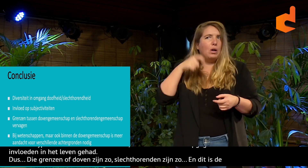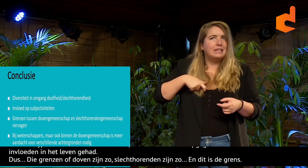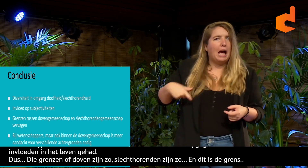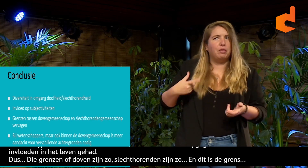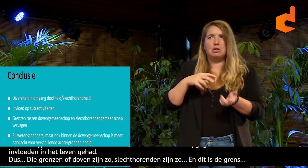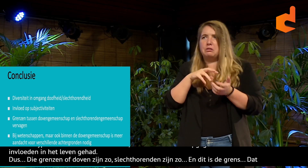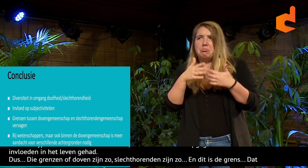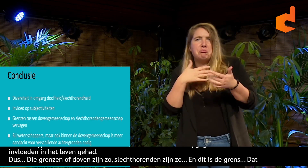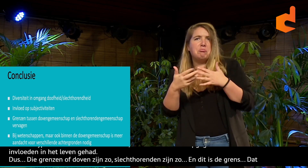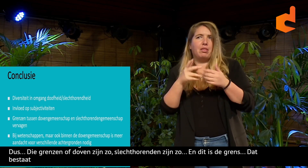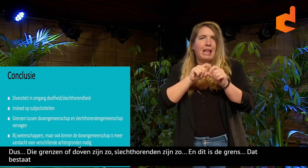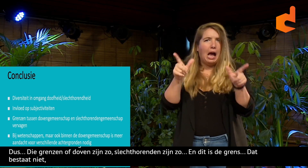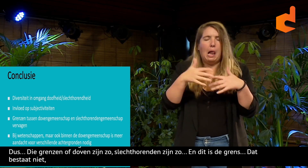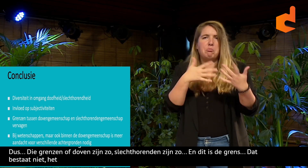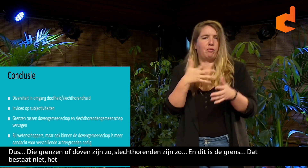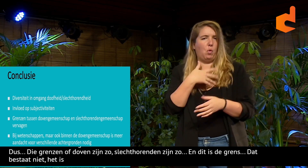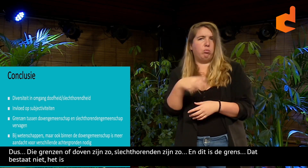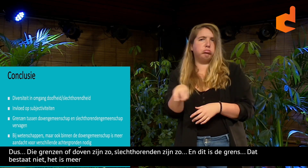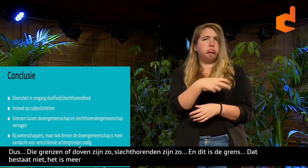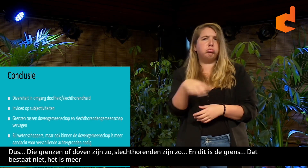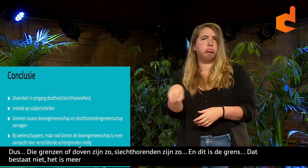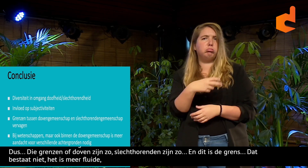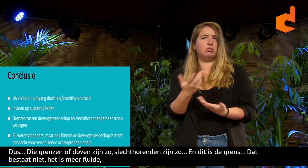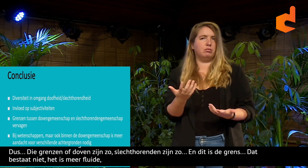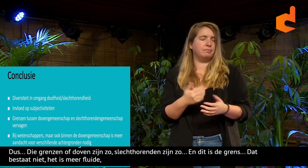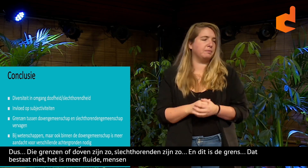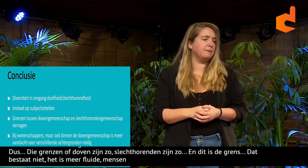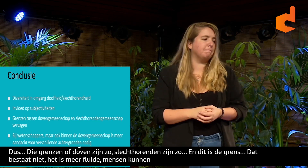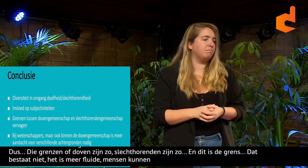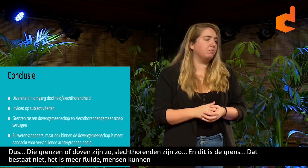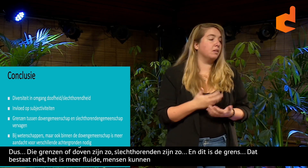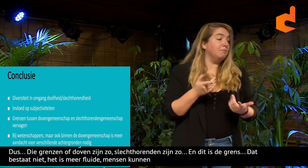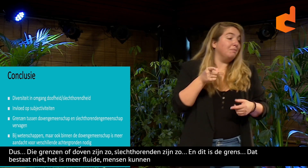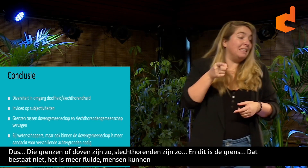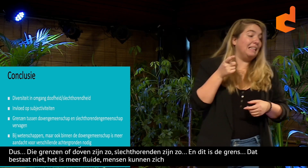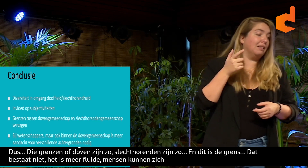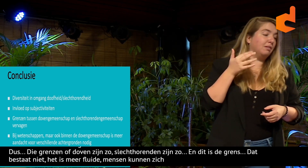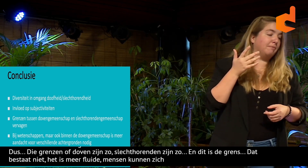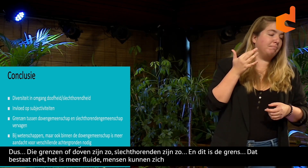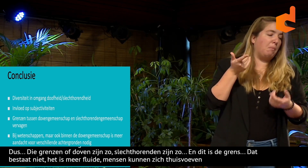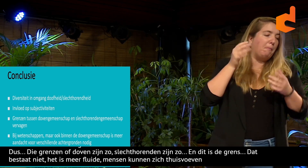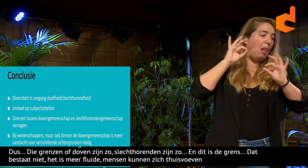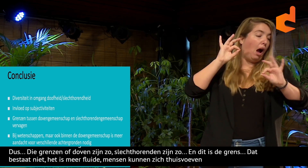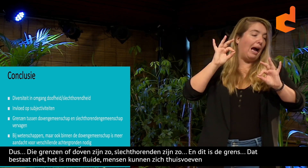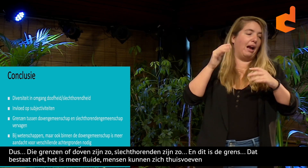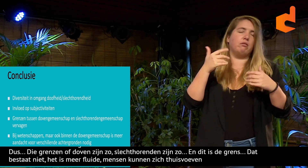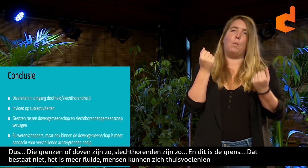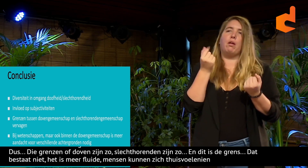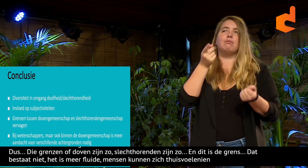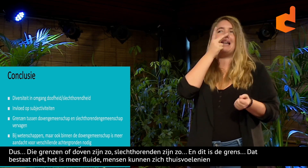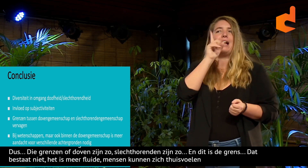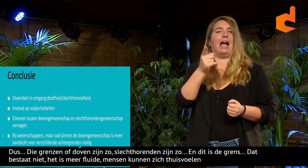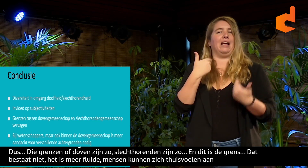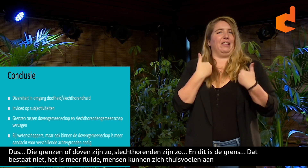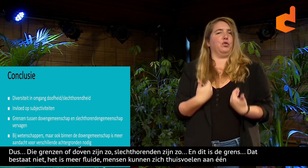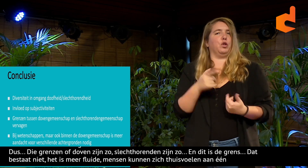fluïde. Mensen die kunnen zich thuis voelen aan de ene kant en dan op een ander moment aan de andere kant. En ook de status van taal, daar